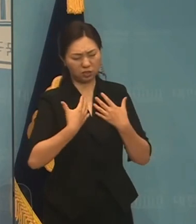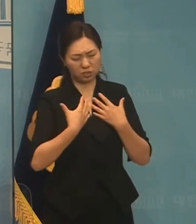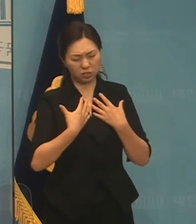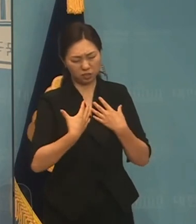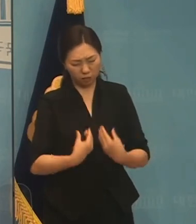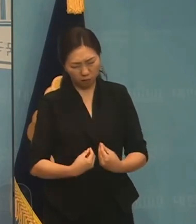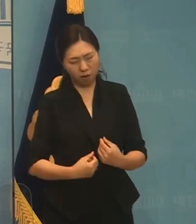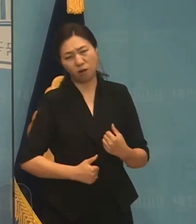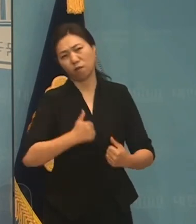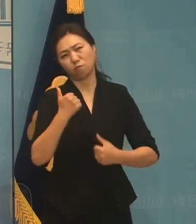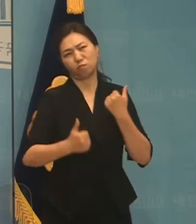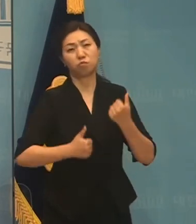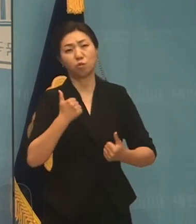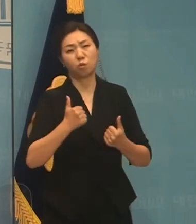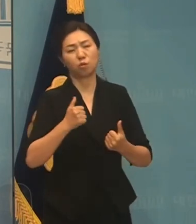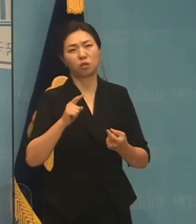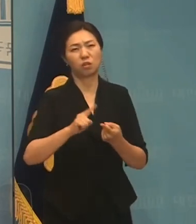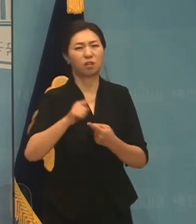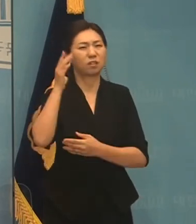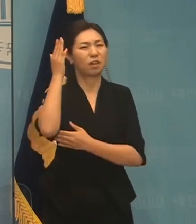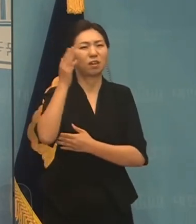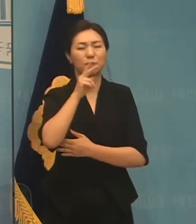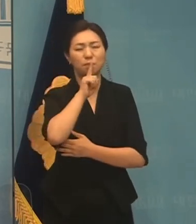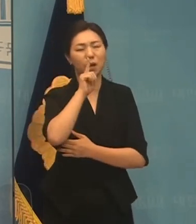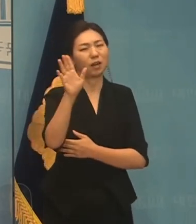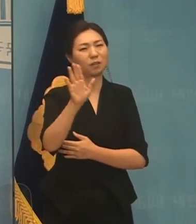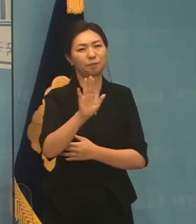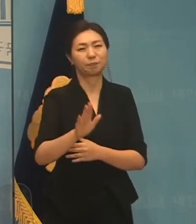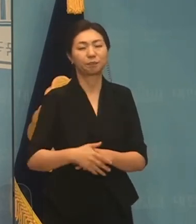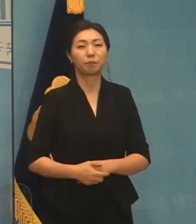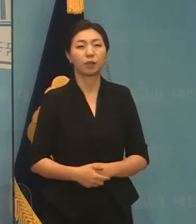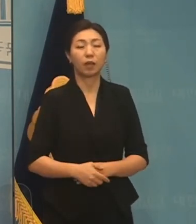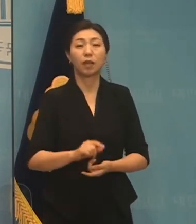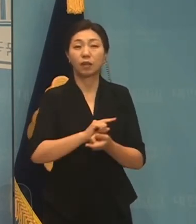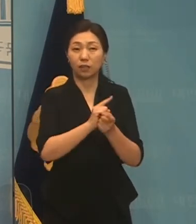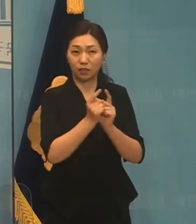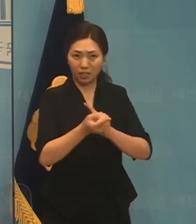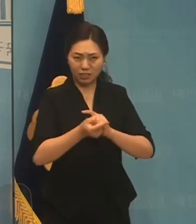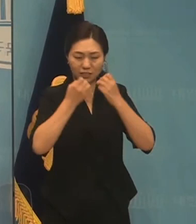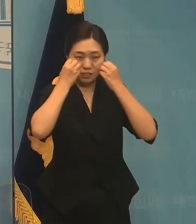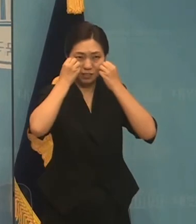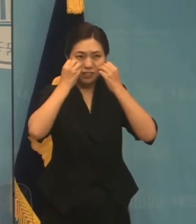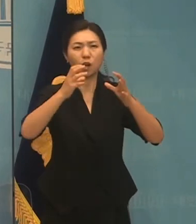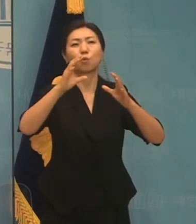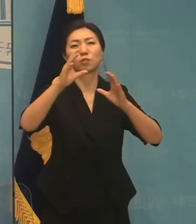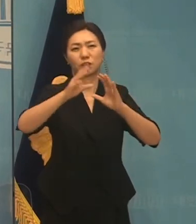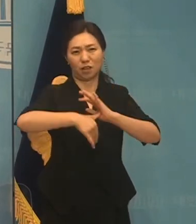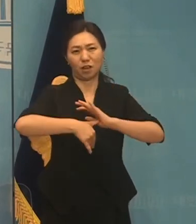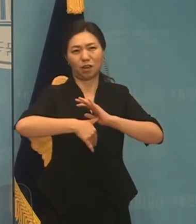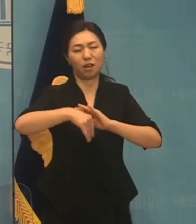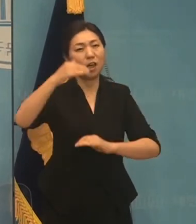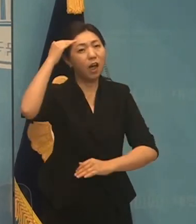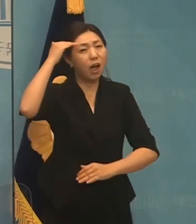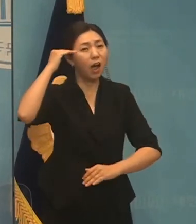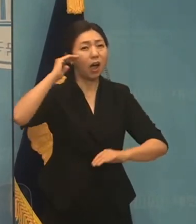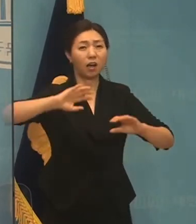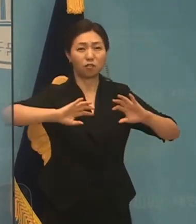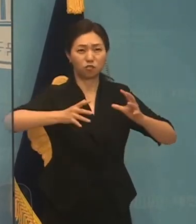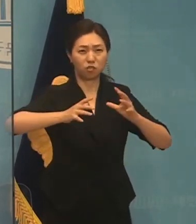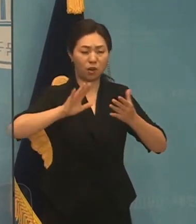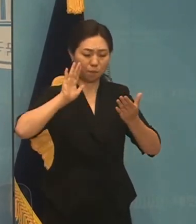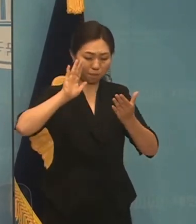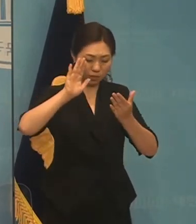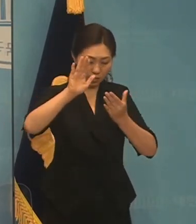말씀드리지 않겠습니다. 그 대신 저는 새로운 시대 대한민국의 미래와